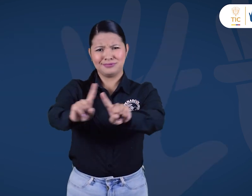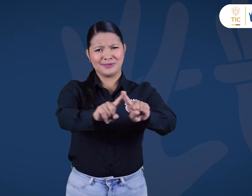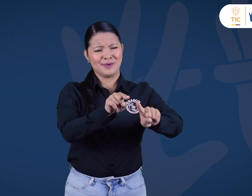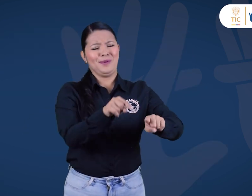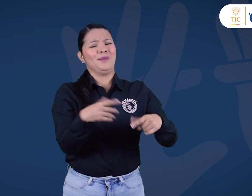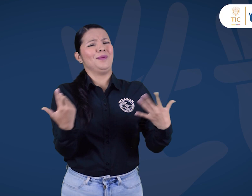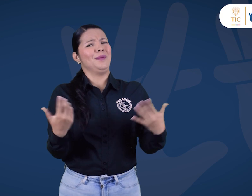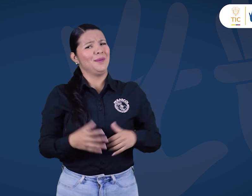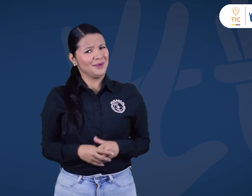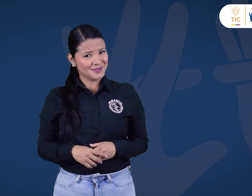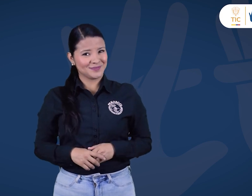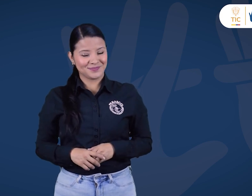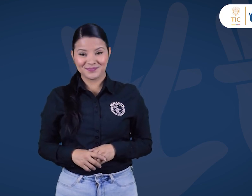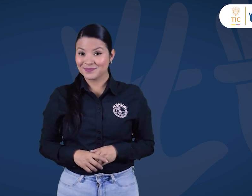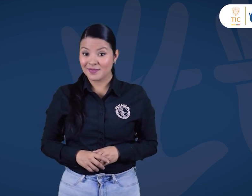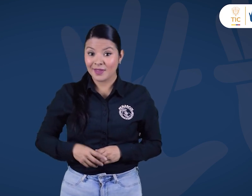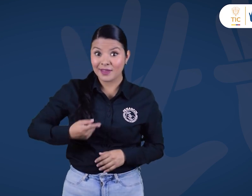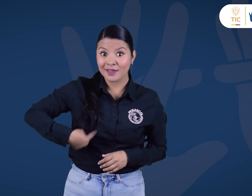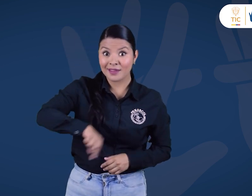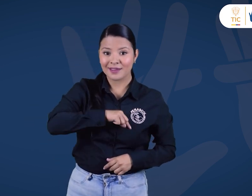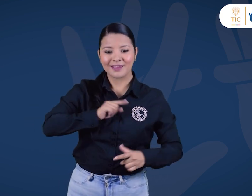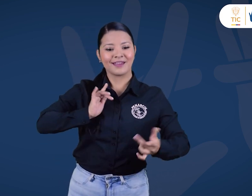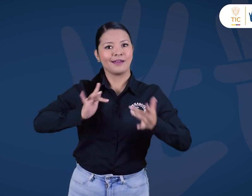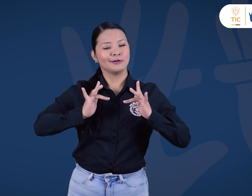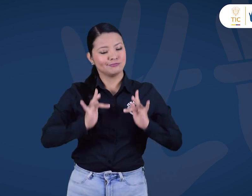Excelente Centro de Relevo y sus distintos servicios.